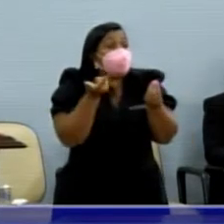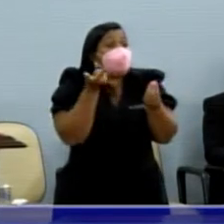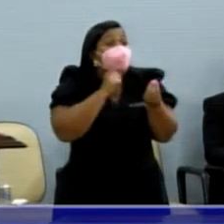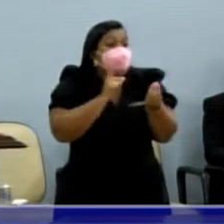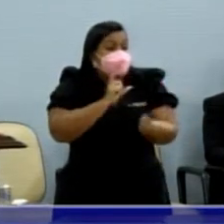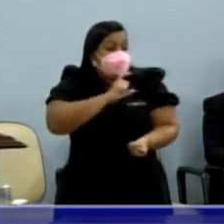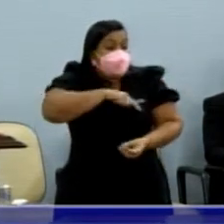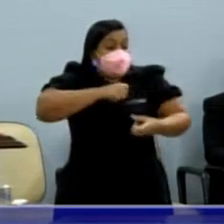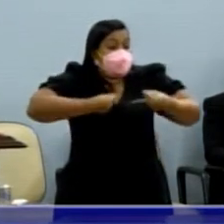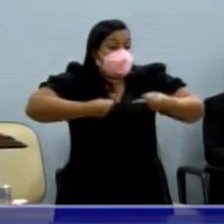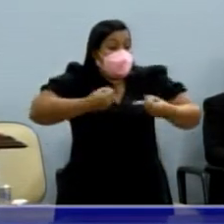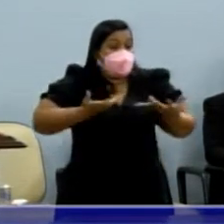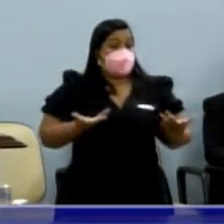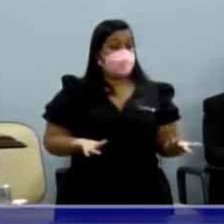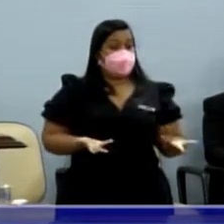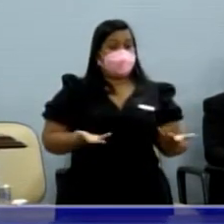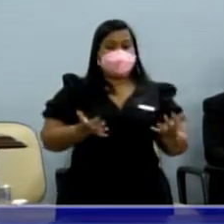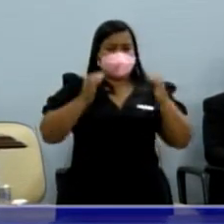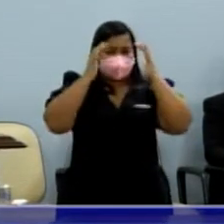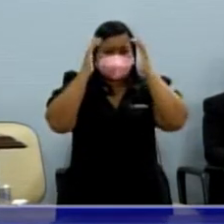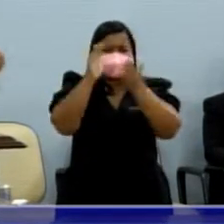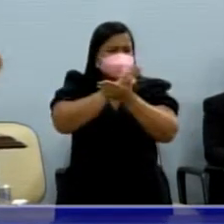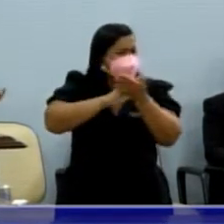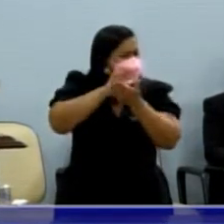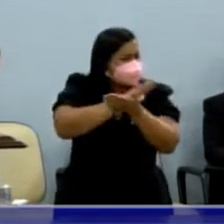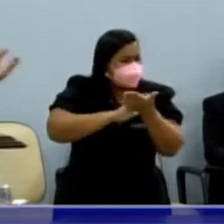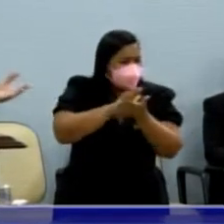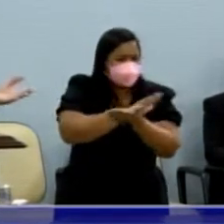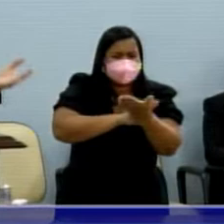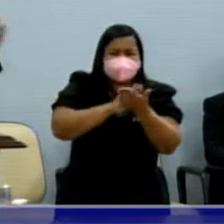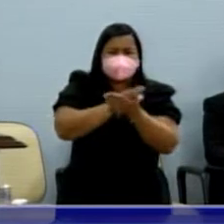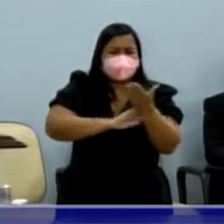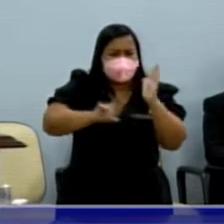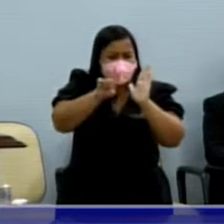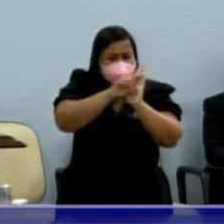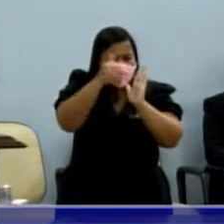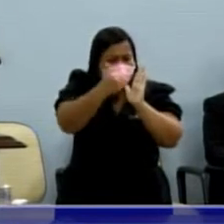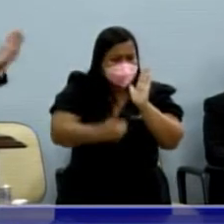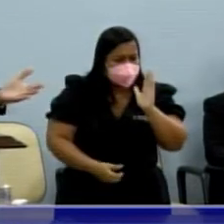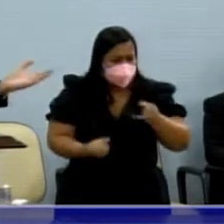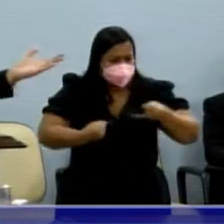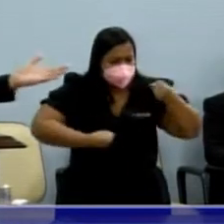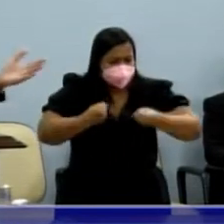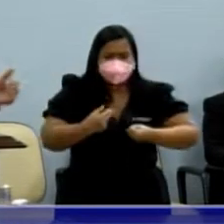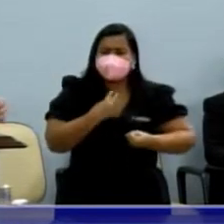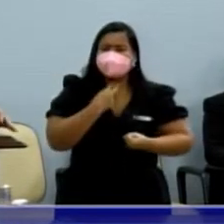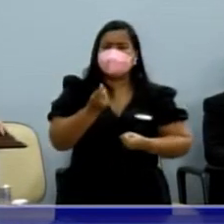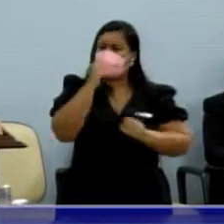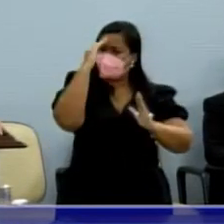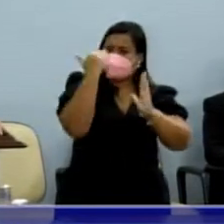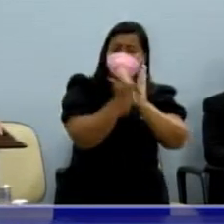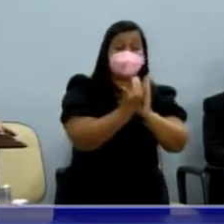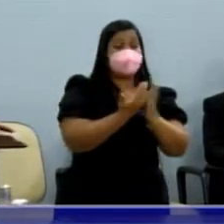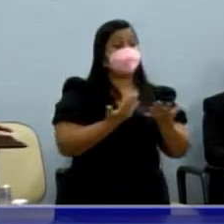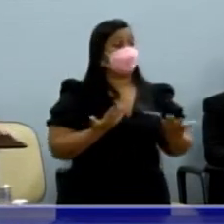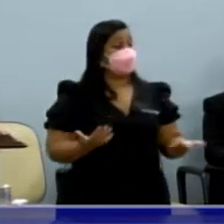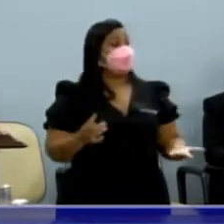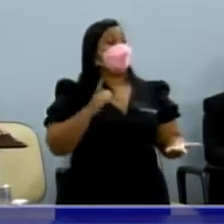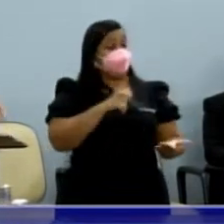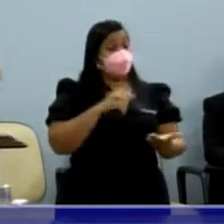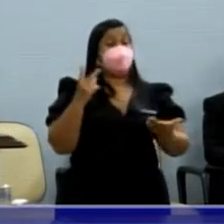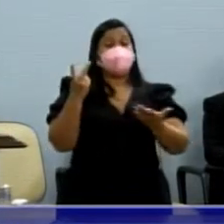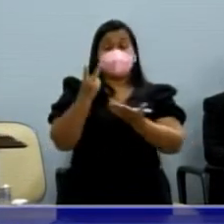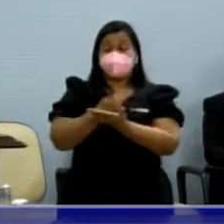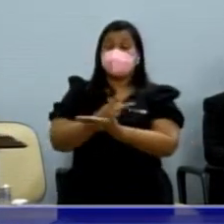não respeita sinalização. Não adianta a gente falar de um lado, mas tem gente que comete infrações de